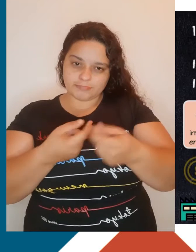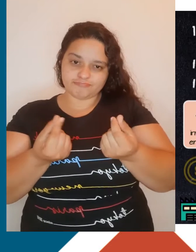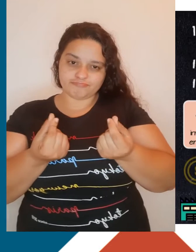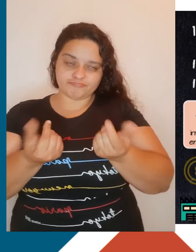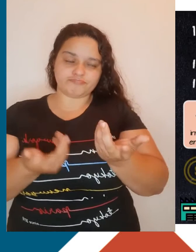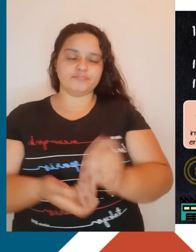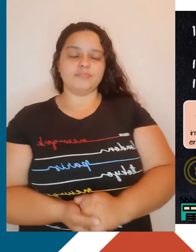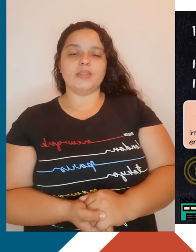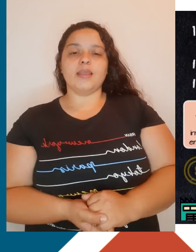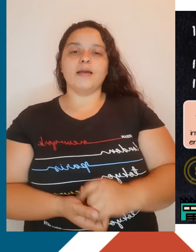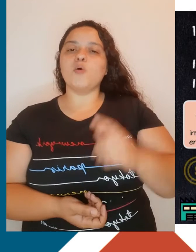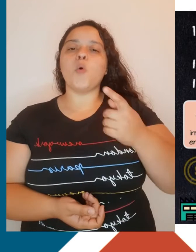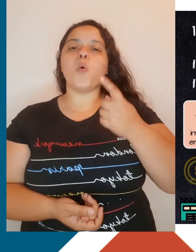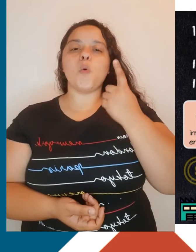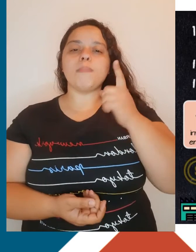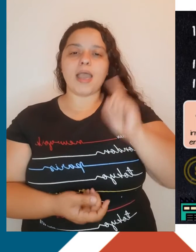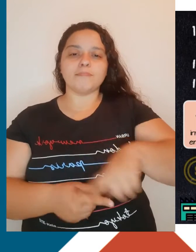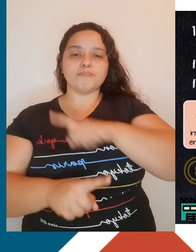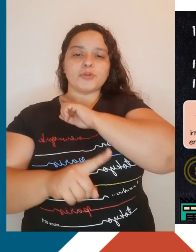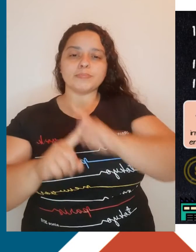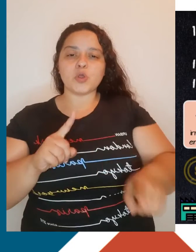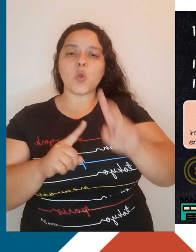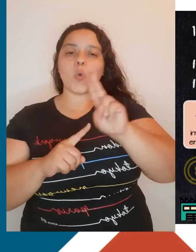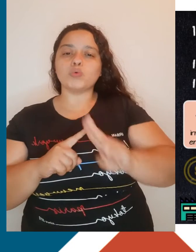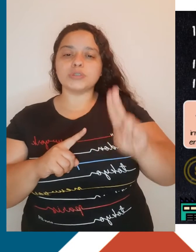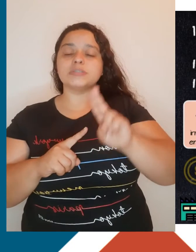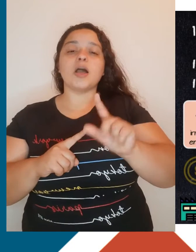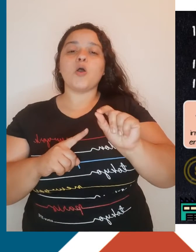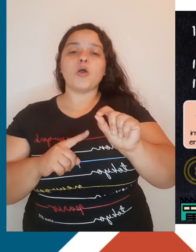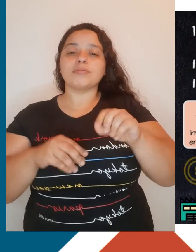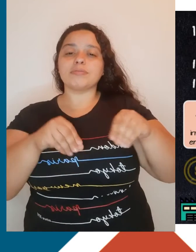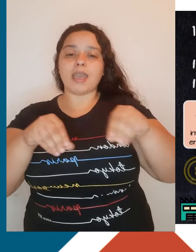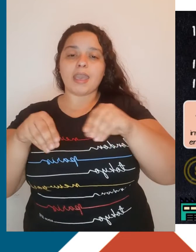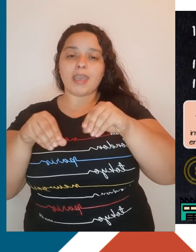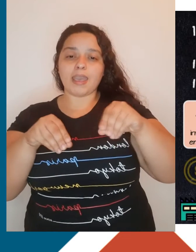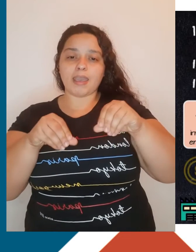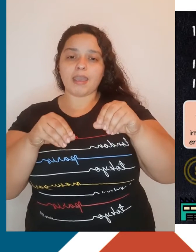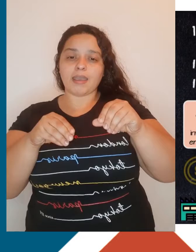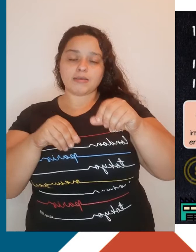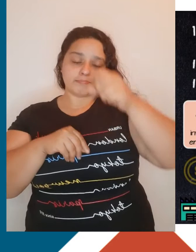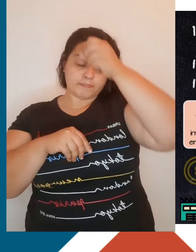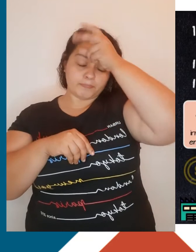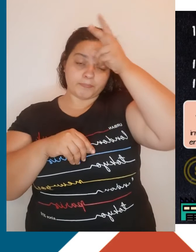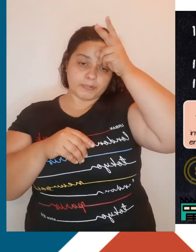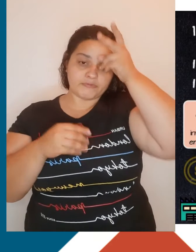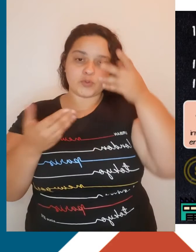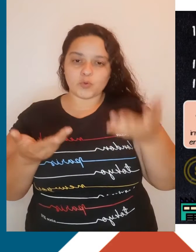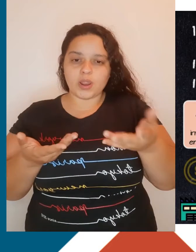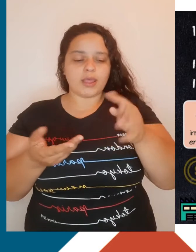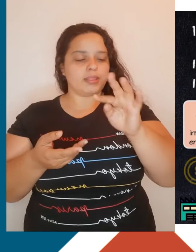políticas resultou na proibição de utilização das terras públicas, chamadas terras comunais, pelos camponeses. O que